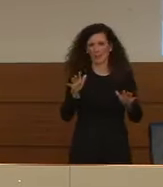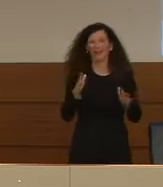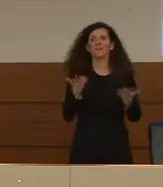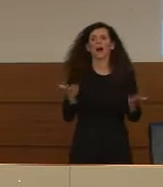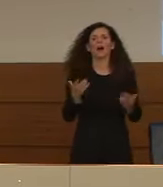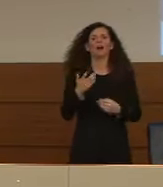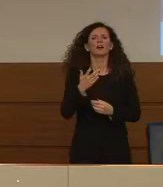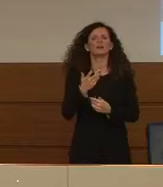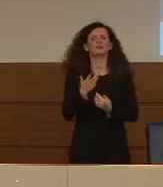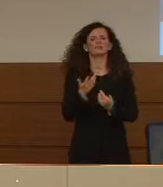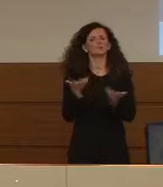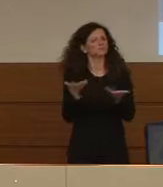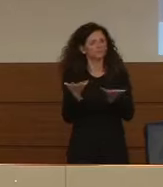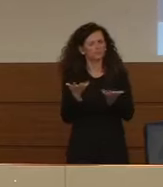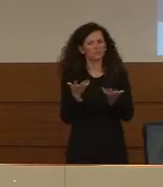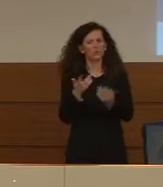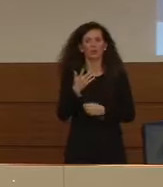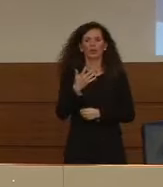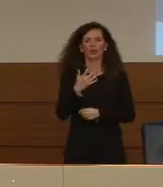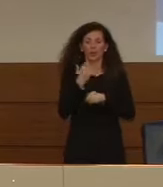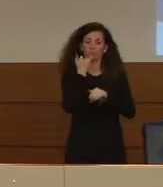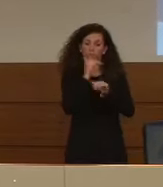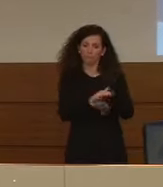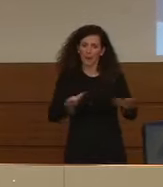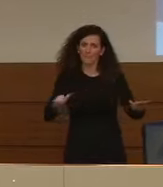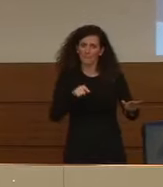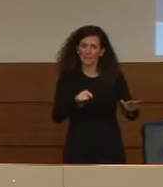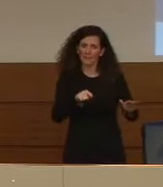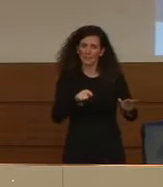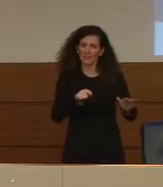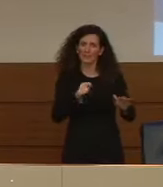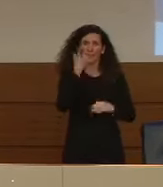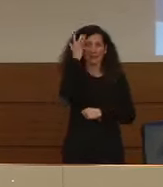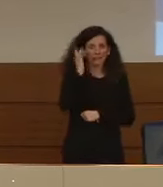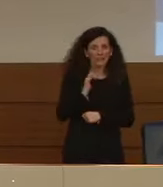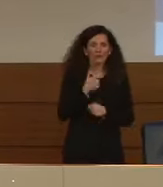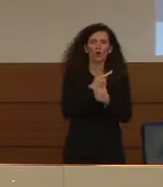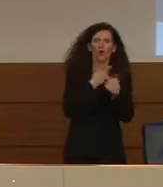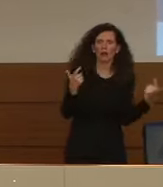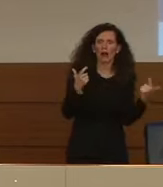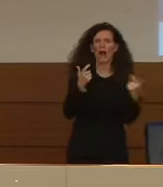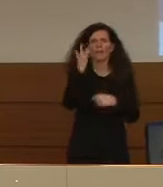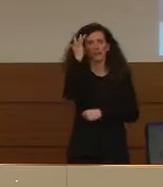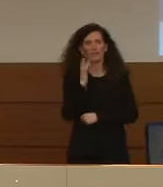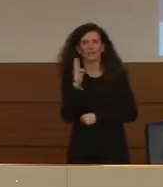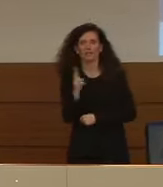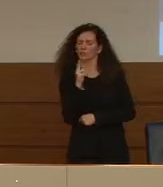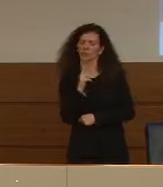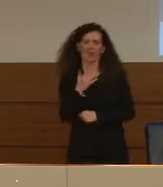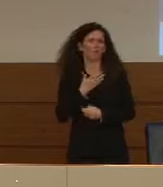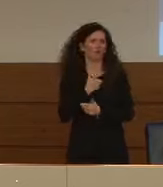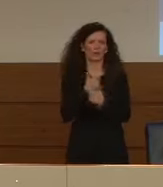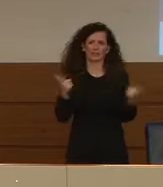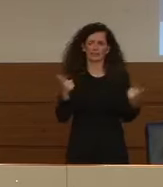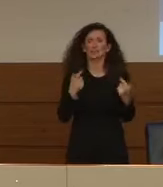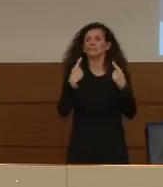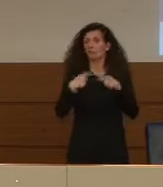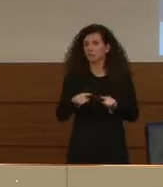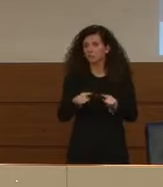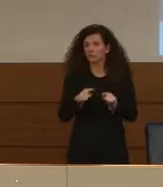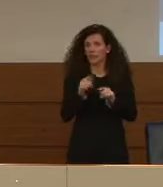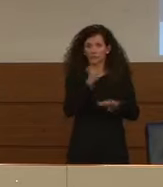esistono fatalità tra i bambini né casi gravi e questo penso che debba rasserenare